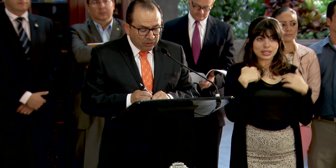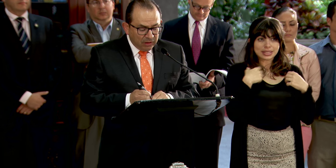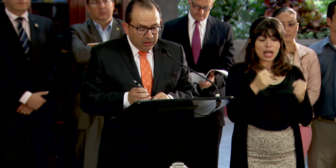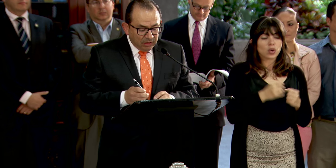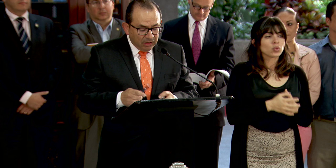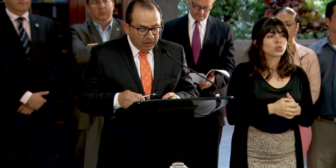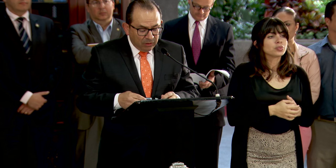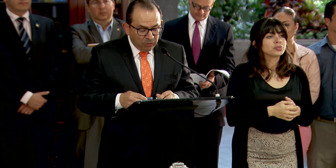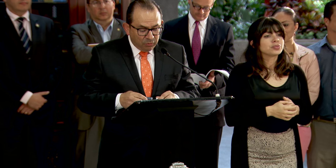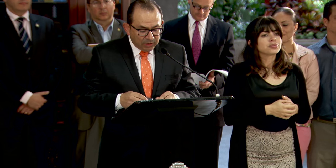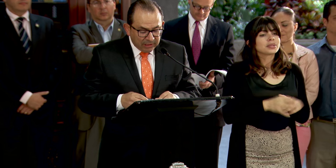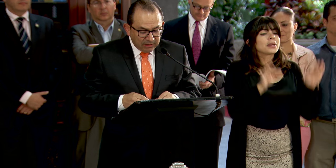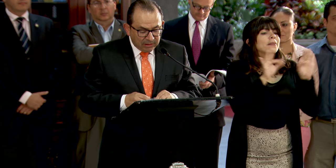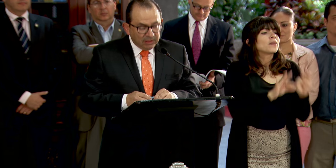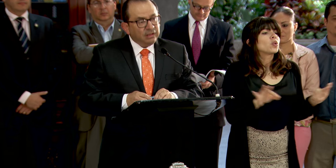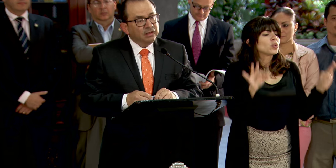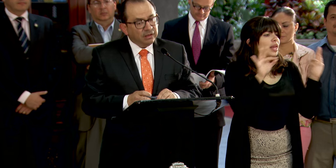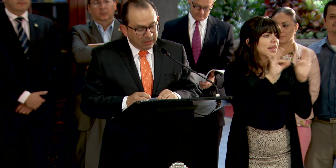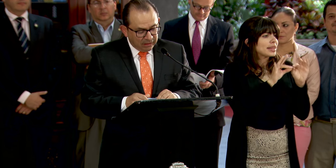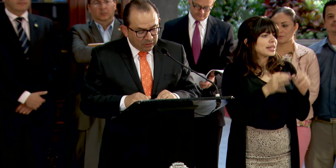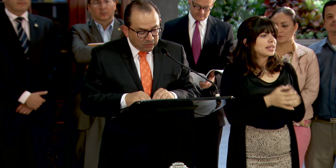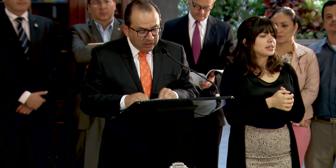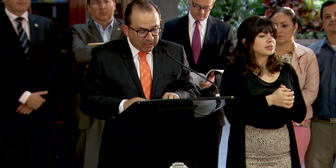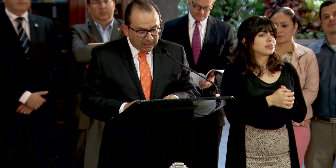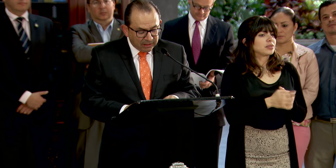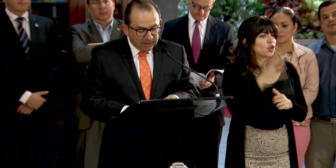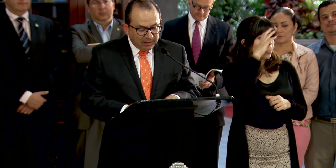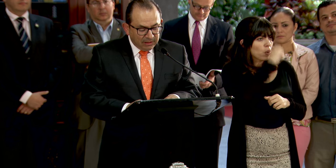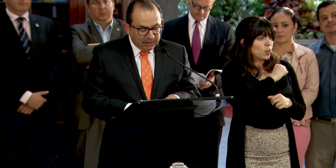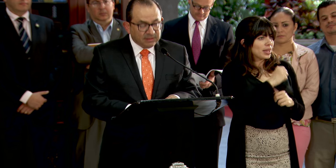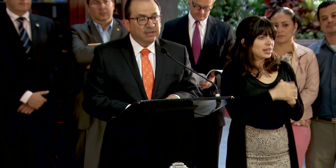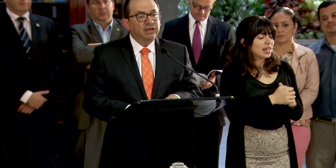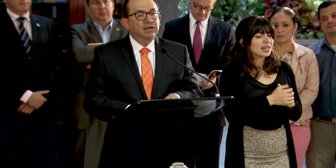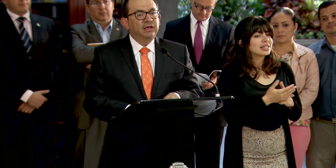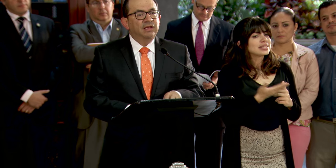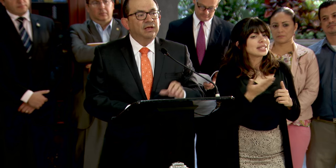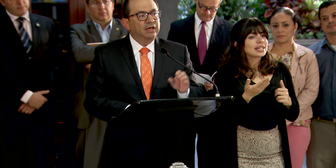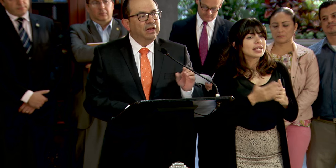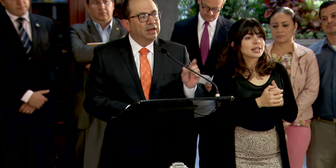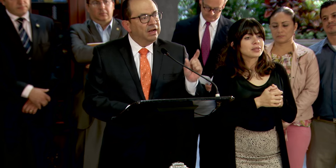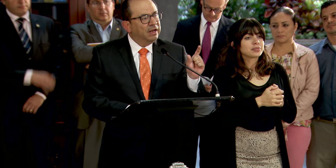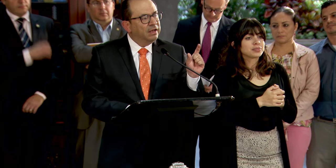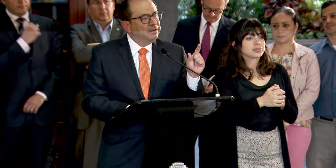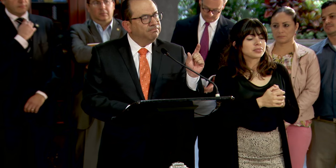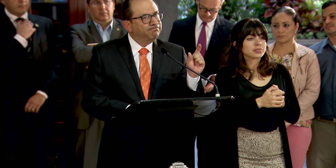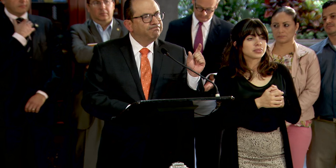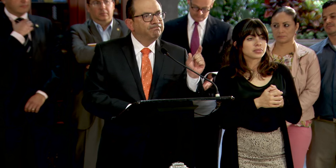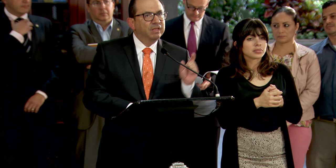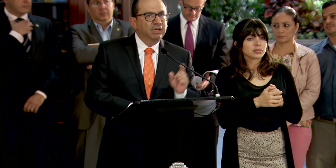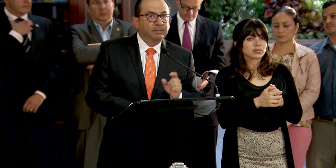de Salud, lo importante a considerar es que el